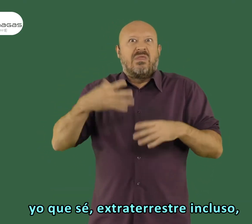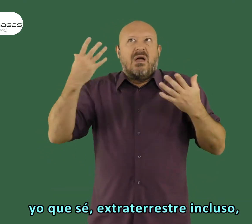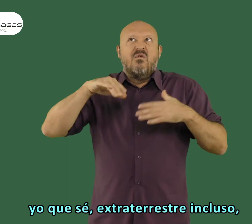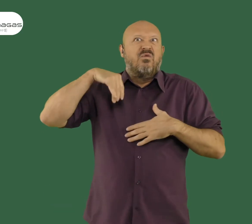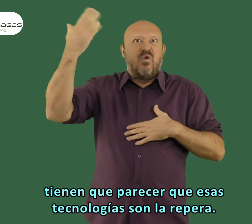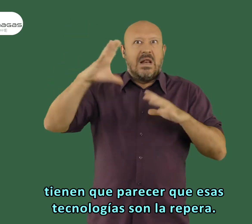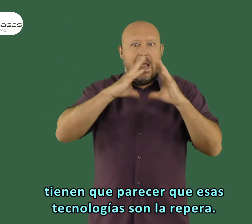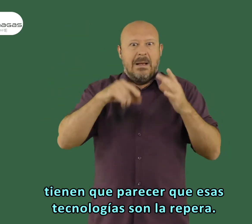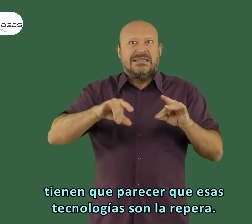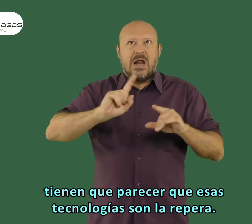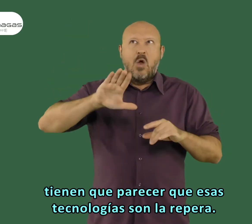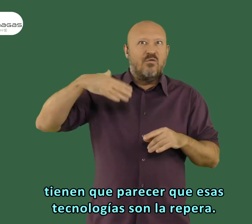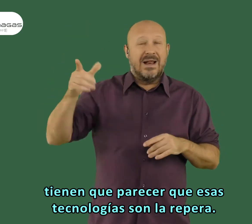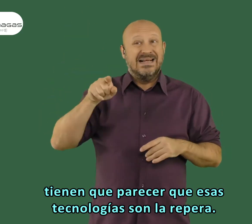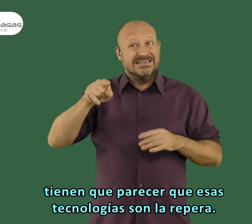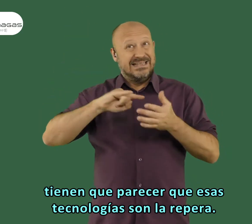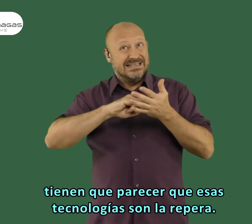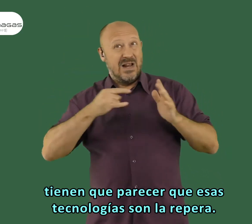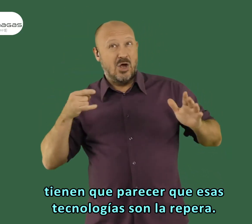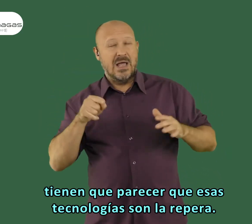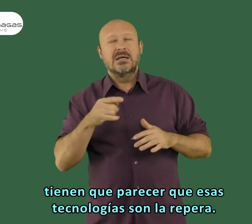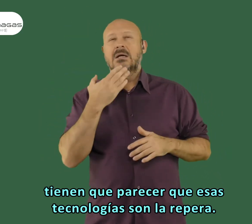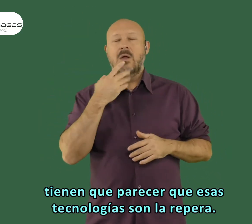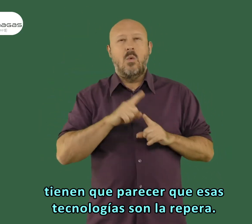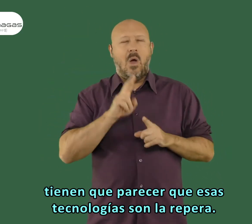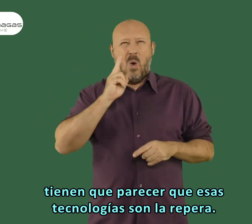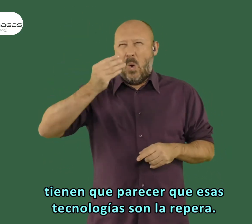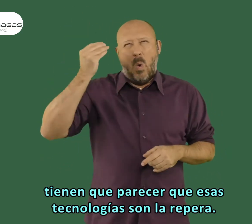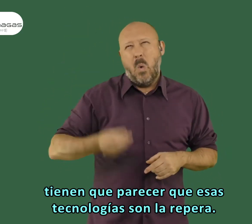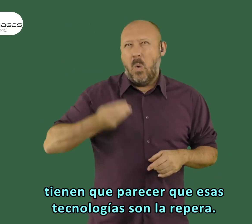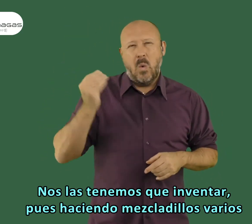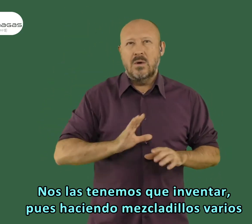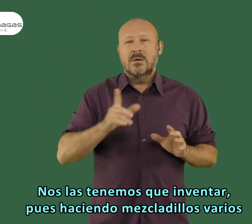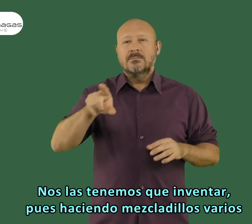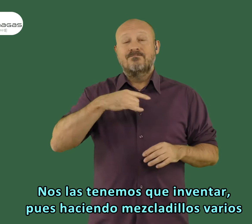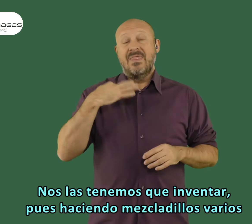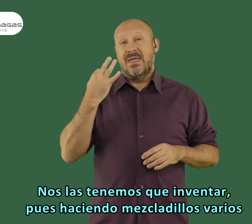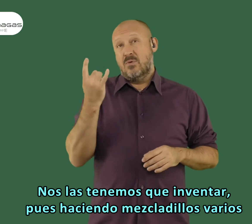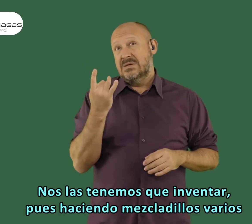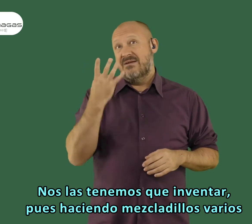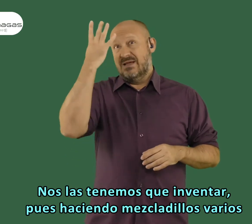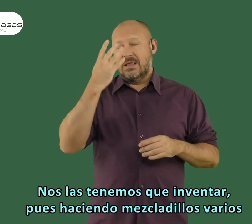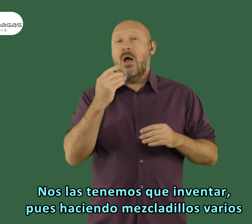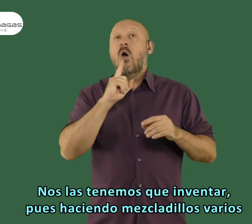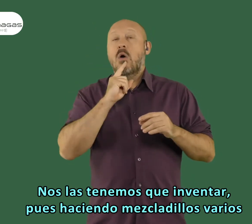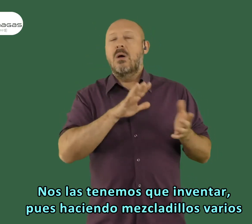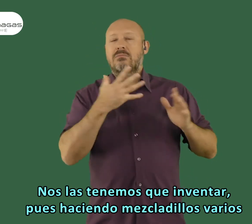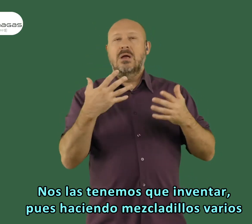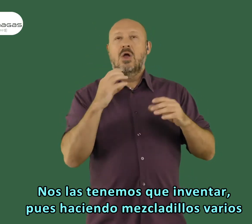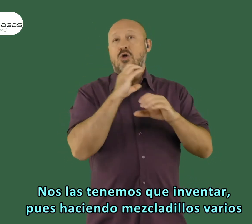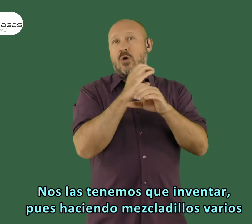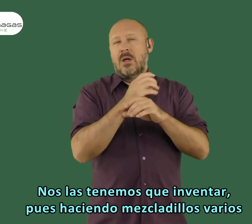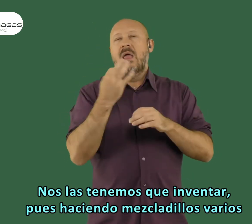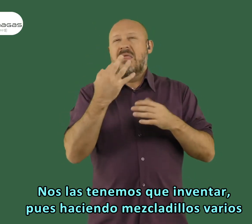sé, extraterrestre incluso, tienen que parecer que esas tecnologías son la repera, ¿no? Entonces, no las tenemos que inventar, pues